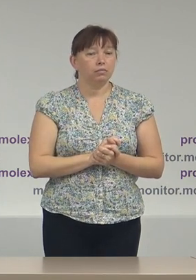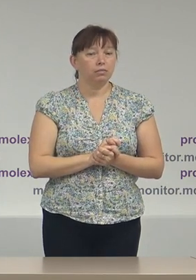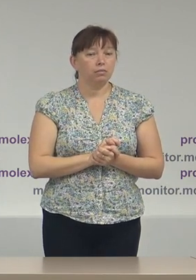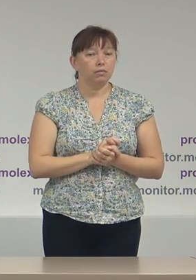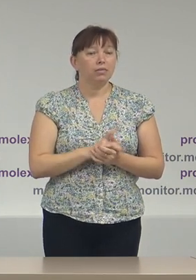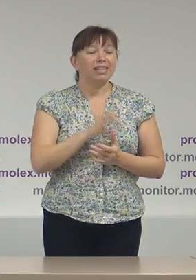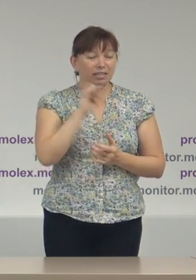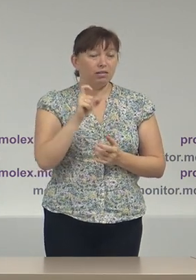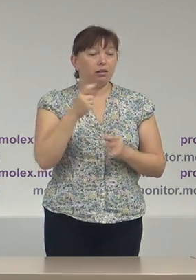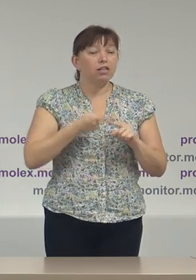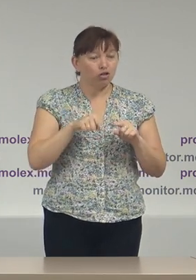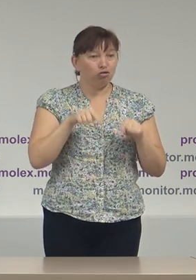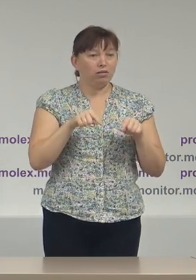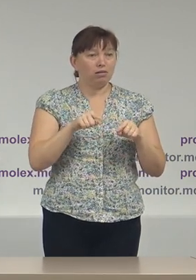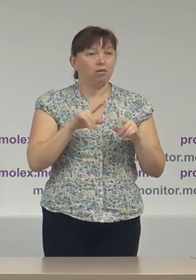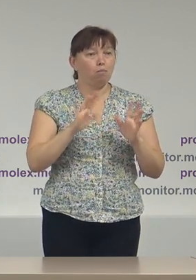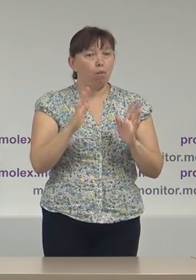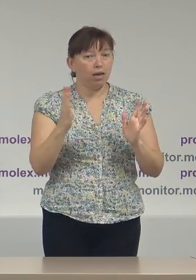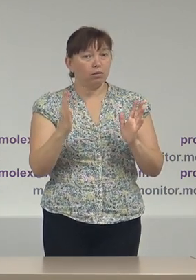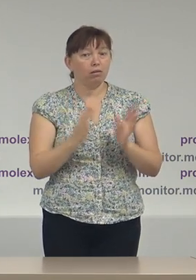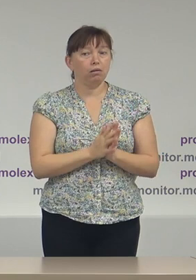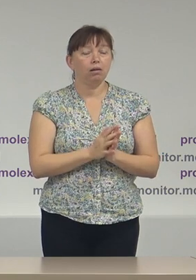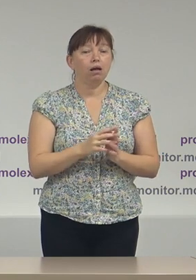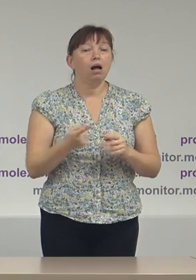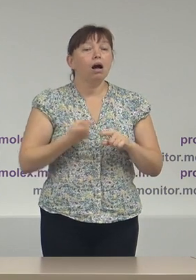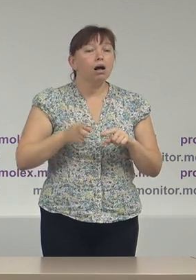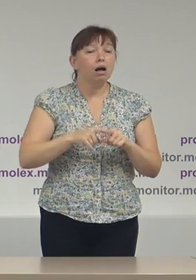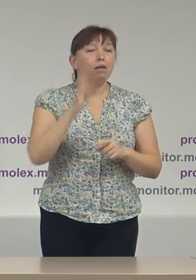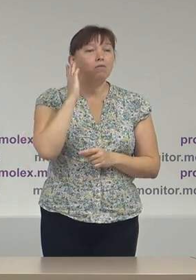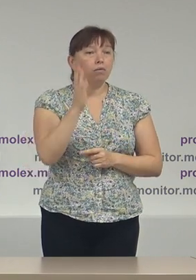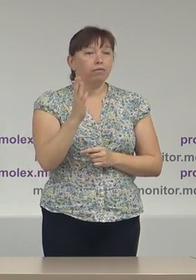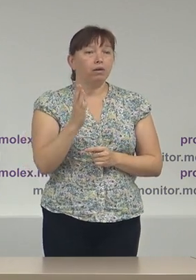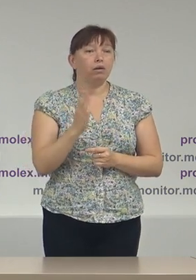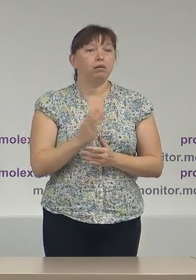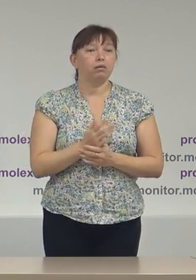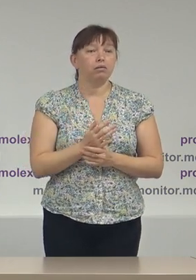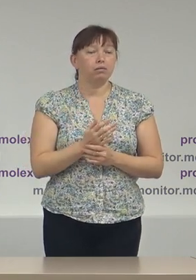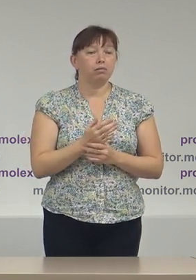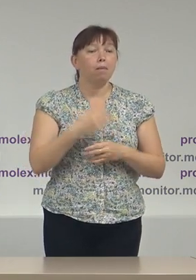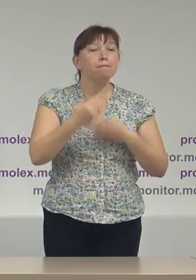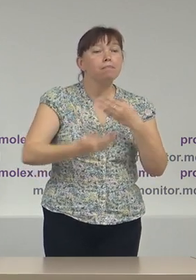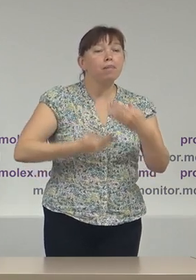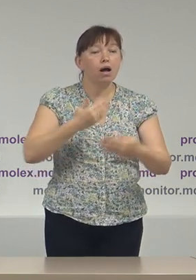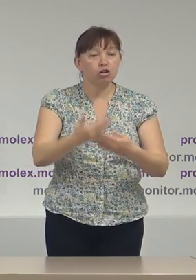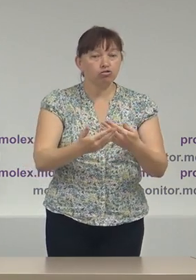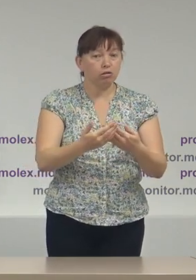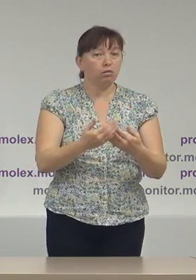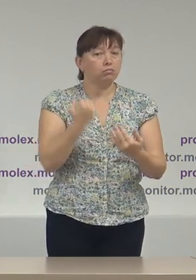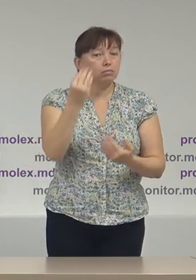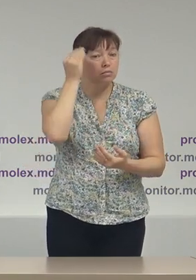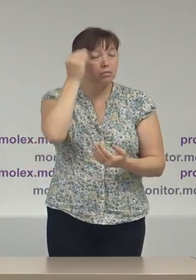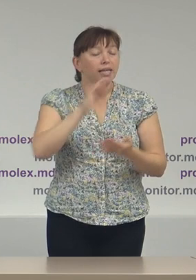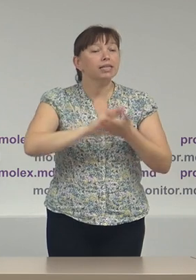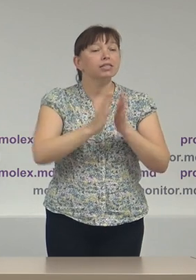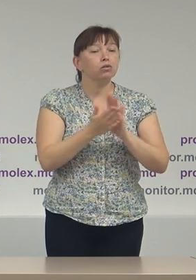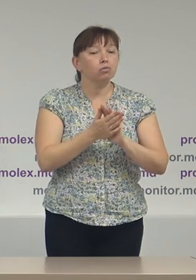încă din aceste momente, care vor fi pașii întreprinși în